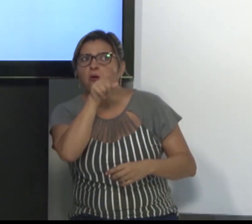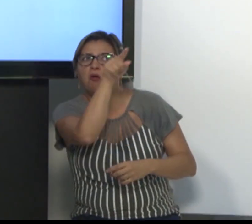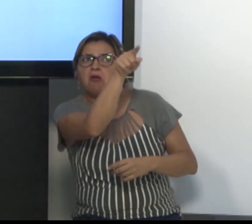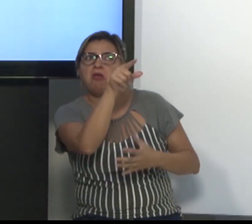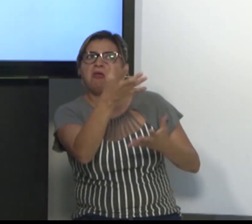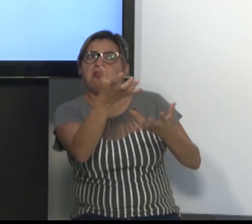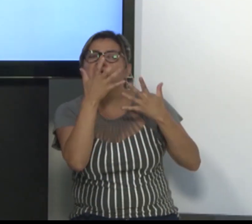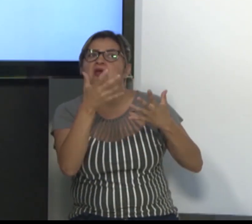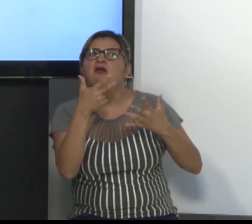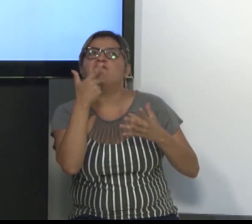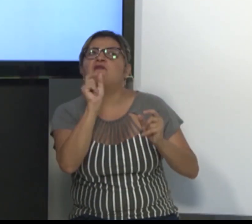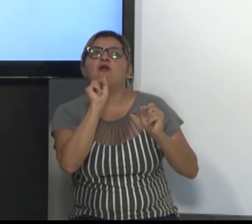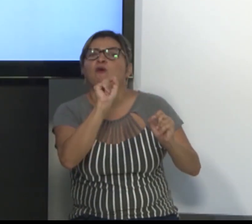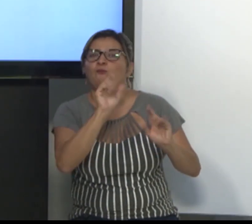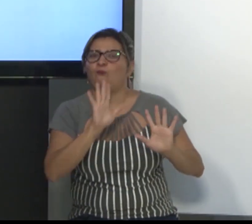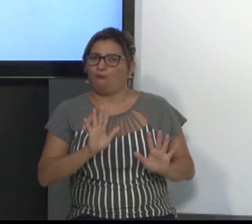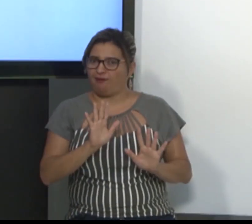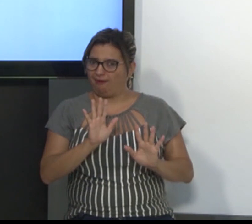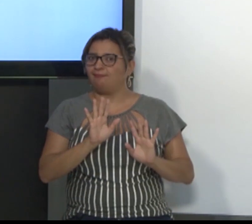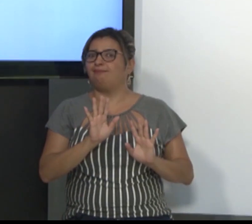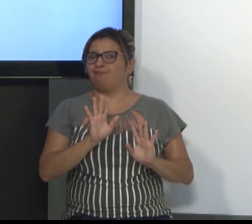Como é que nós iremos entender isso?